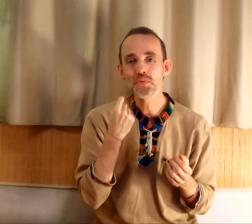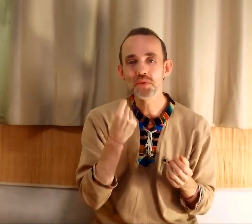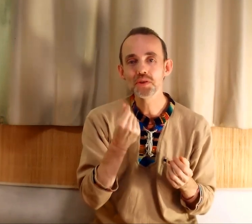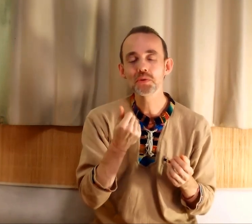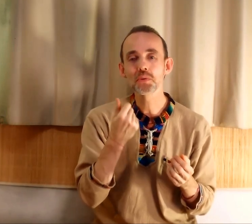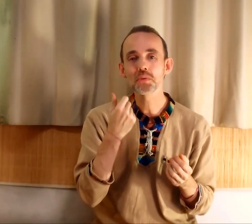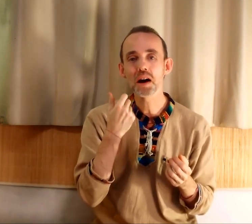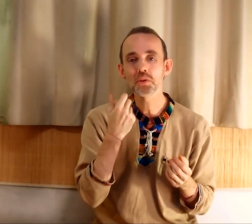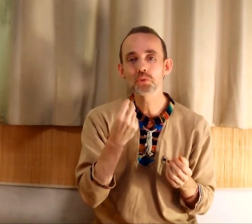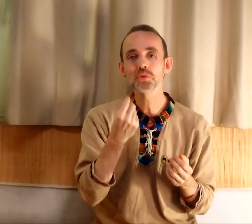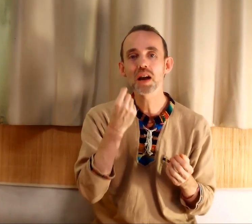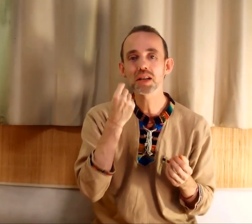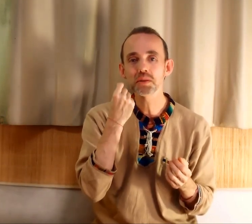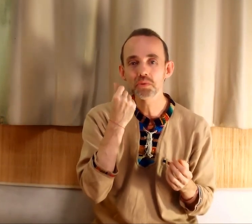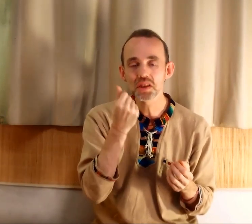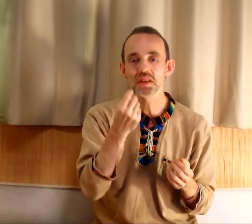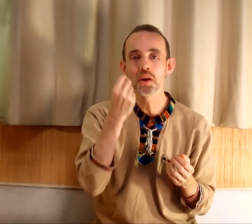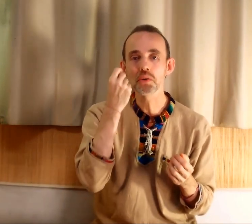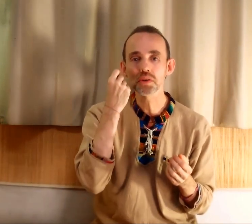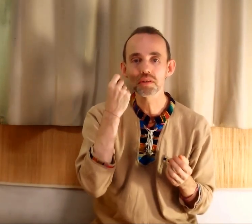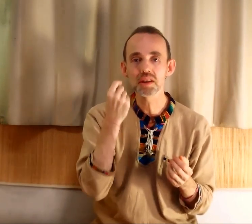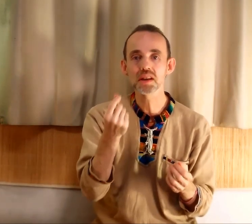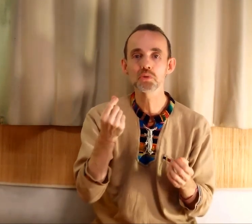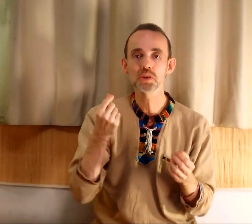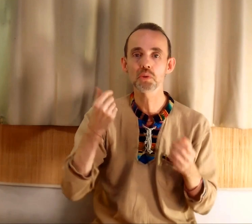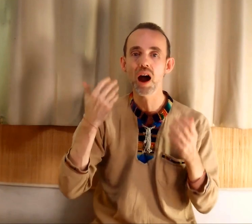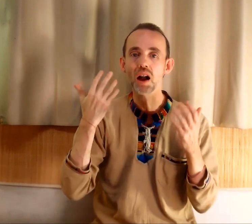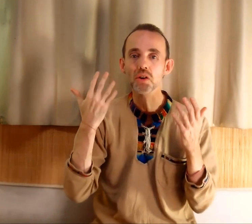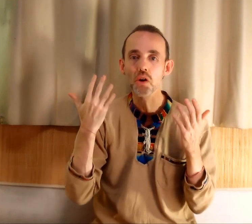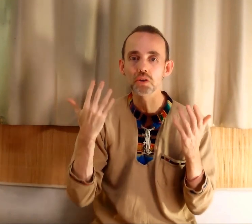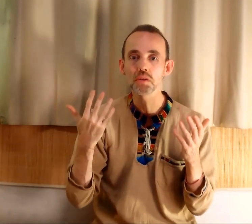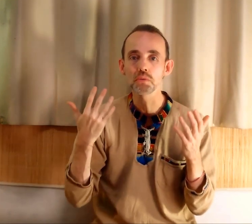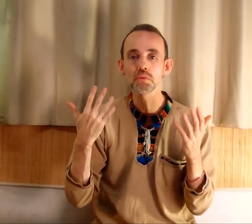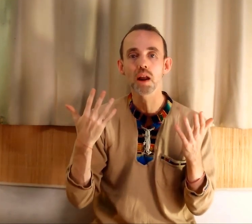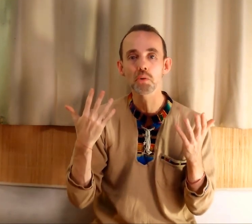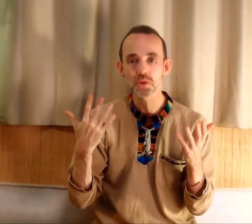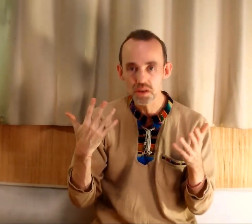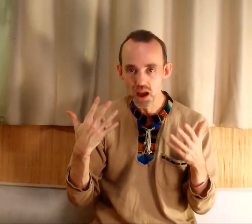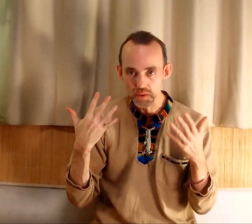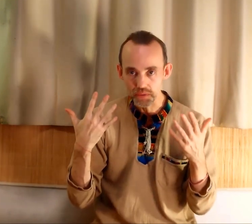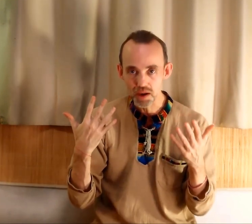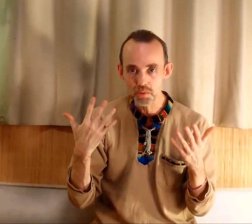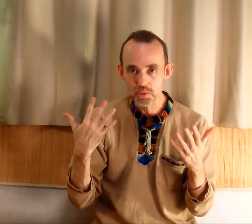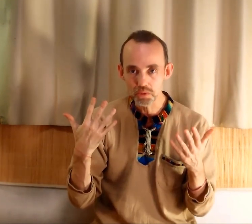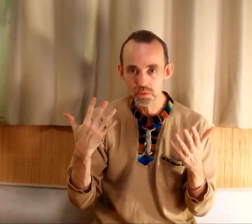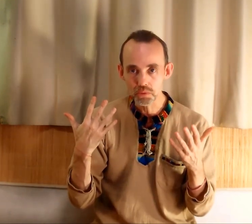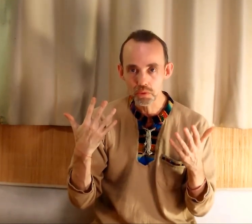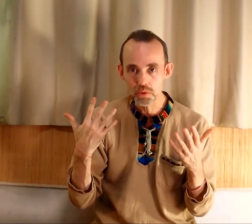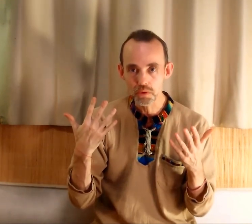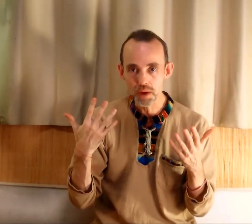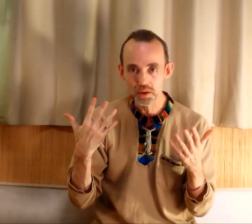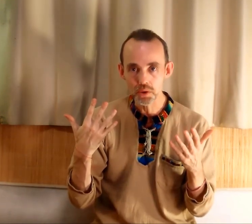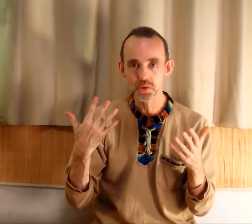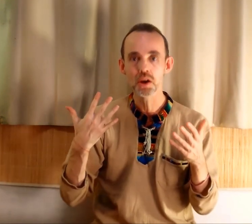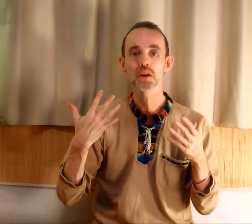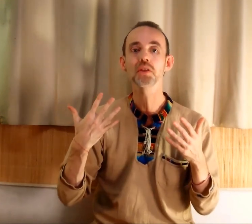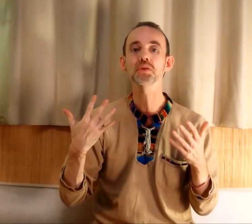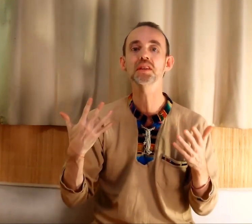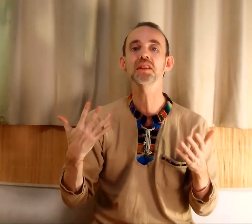une vision, un enthousiasme, une guidance, des intuitions. Accordez-vous, là aussi, un vrai moment de vacances, dans cette